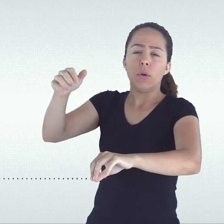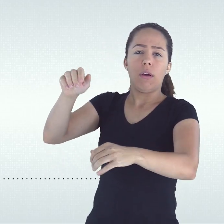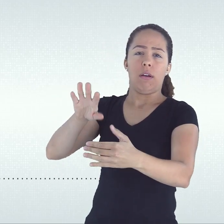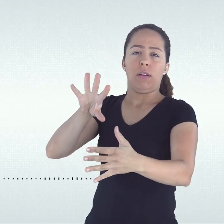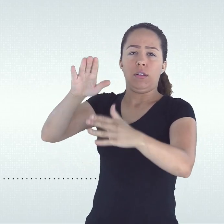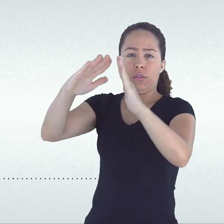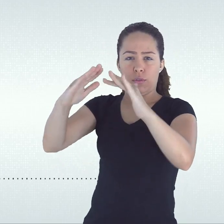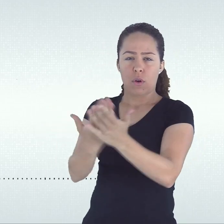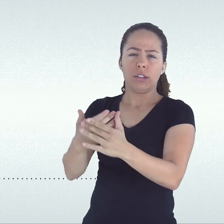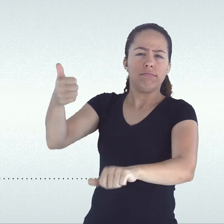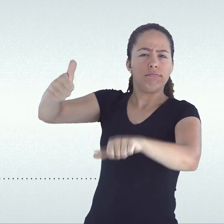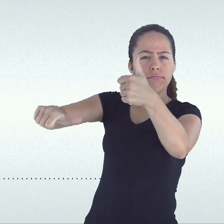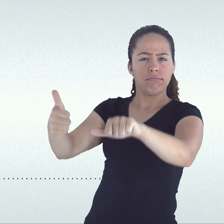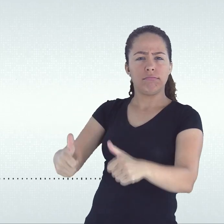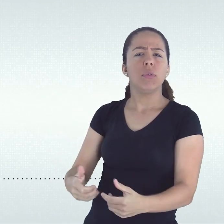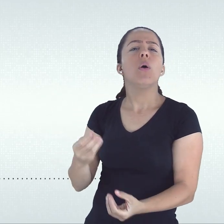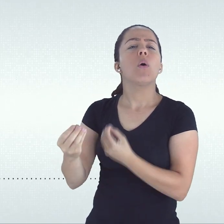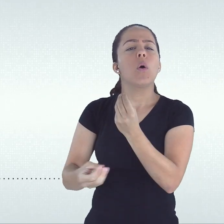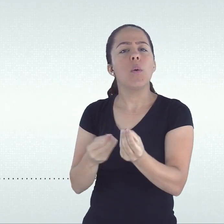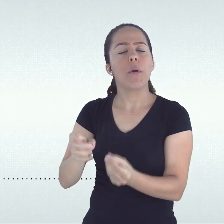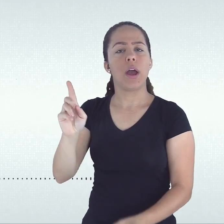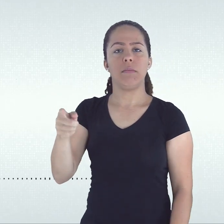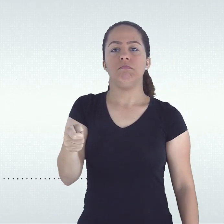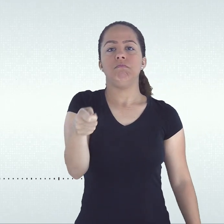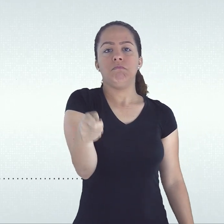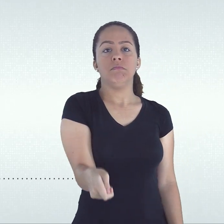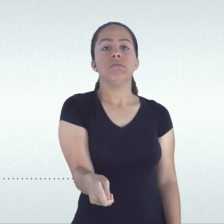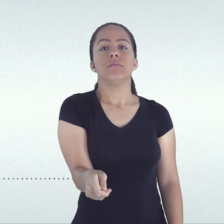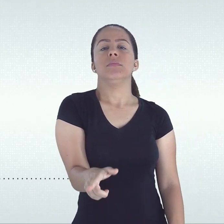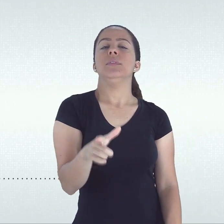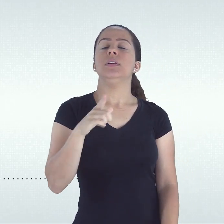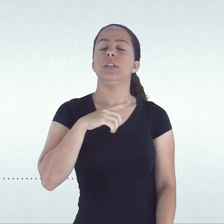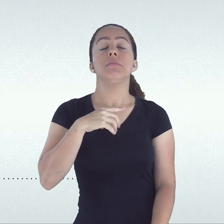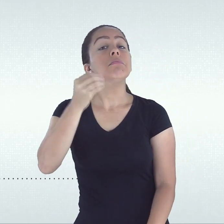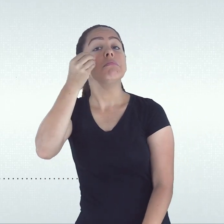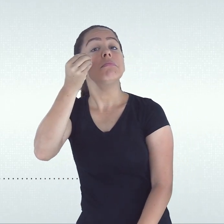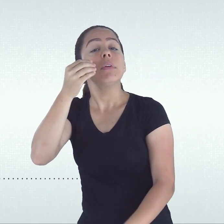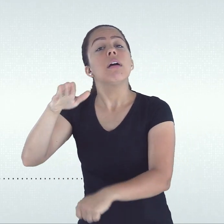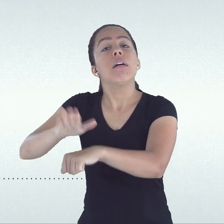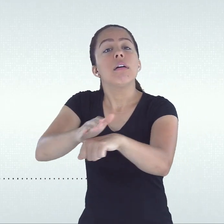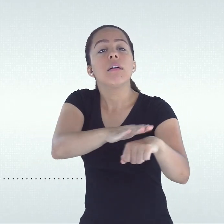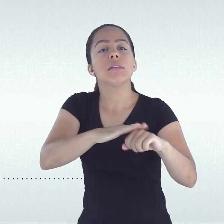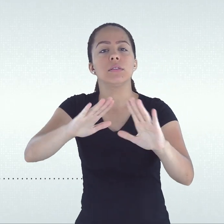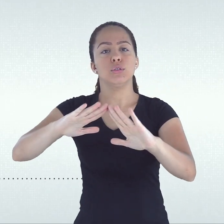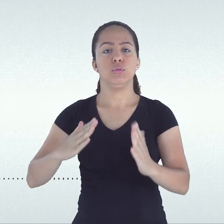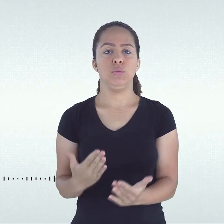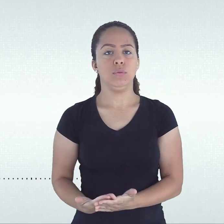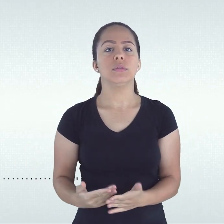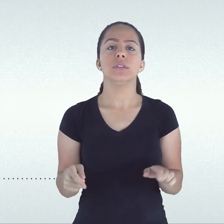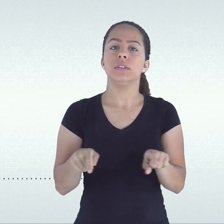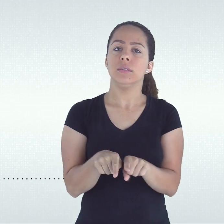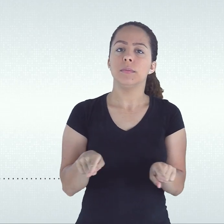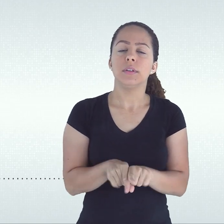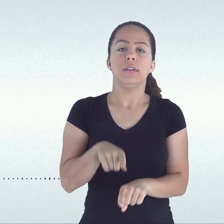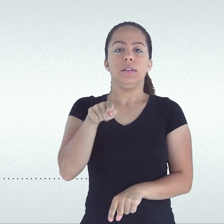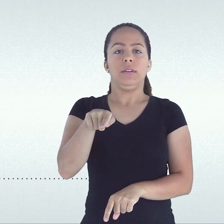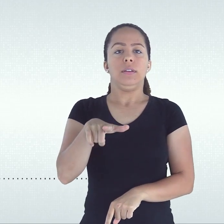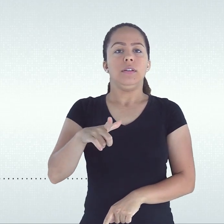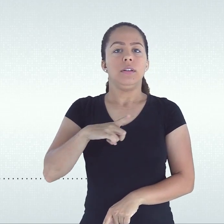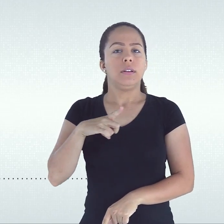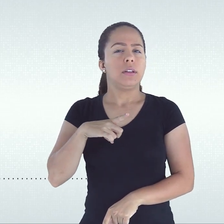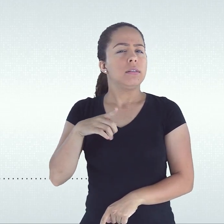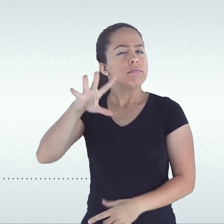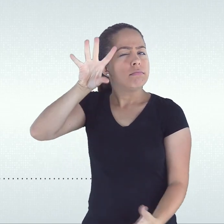ficaria na forma regimental a cargo dos estabelecimentos, compreendendo a avaliação do